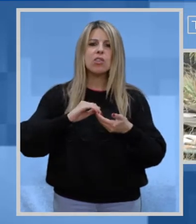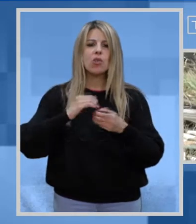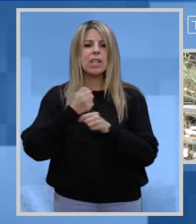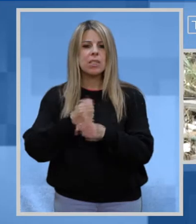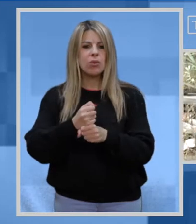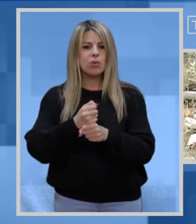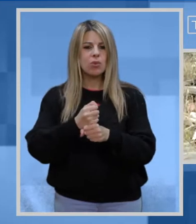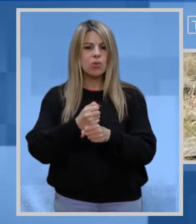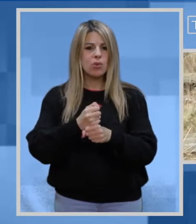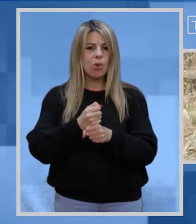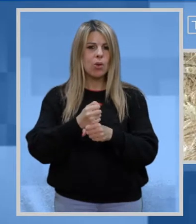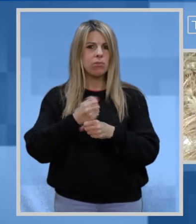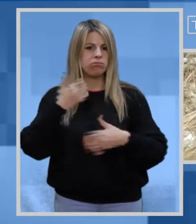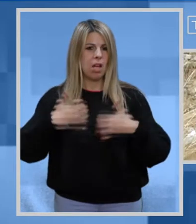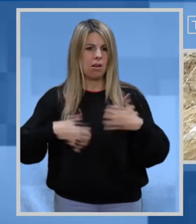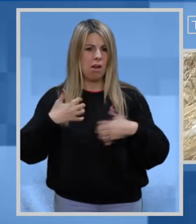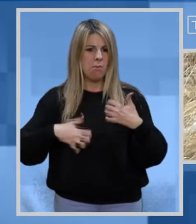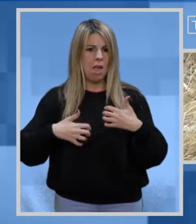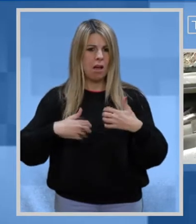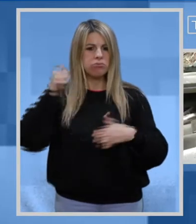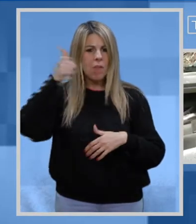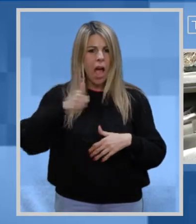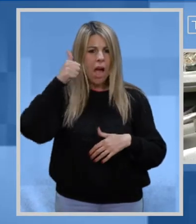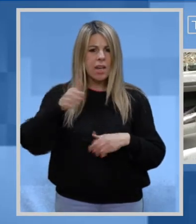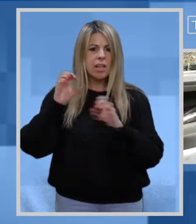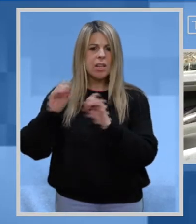In differenti associazioni e istituzioni